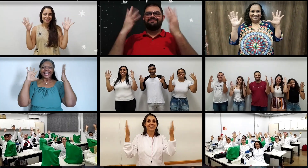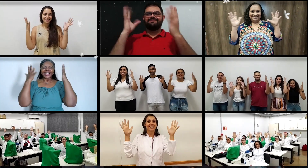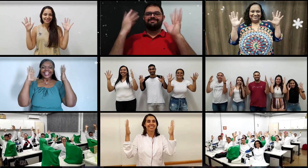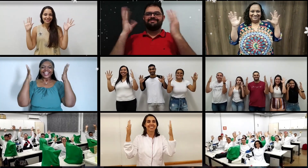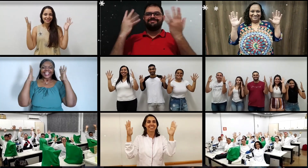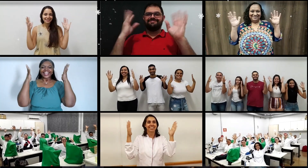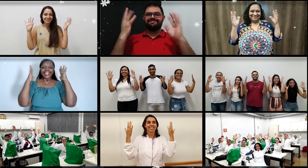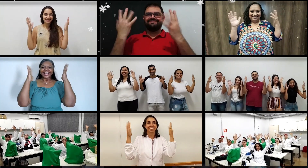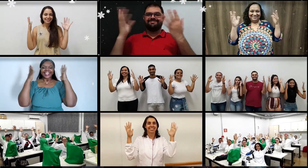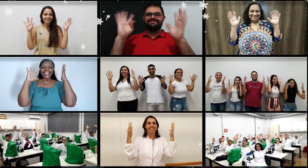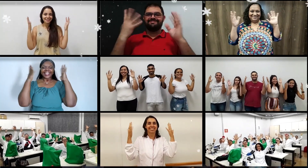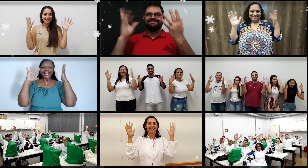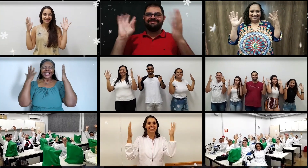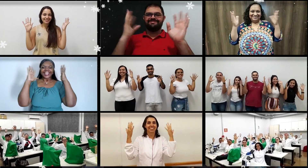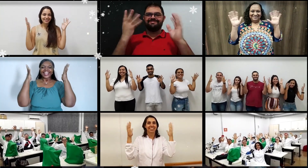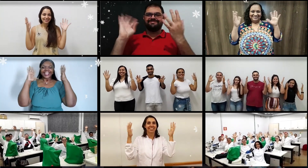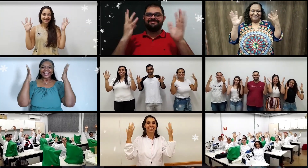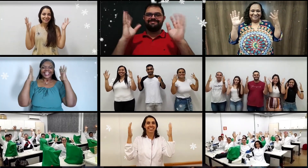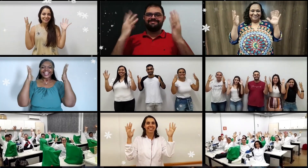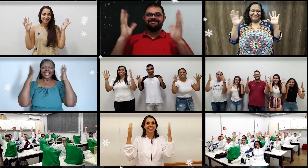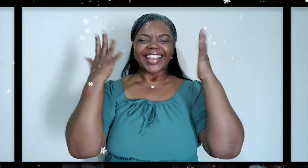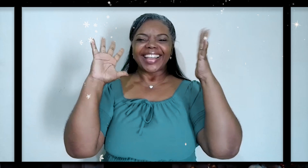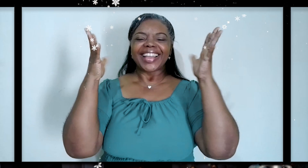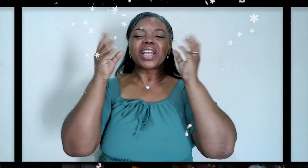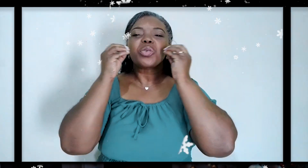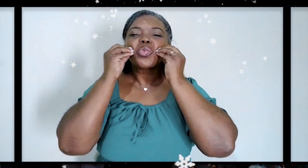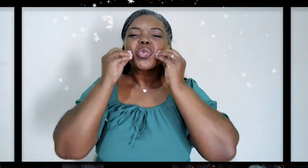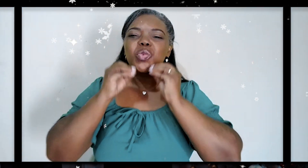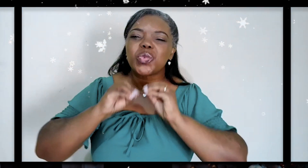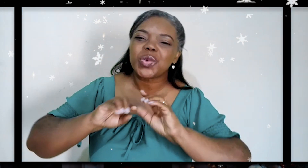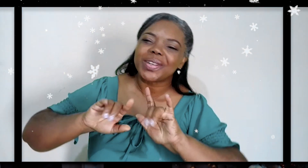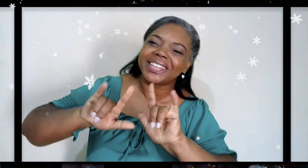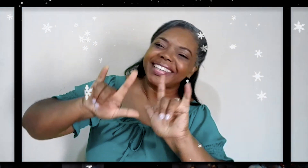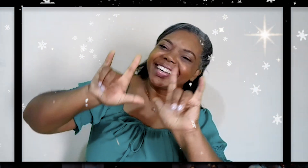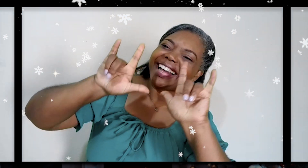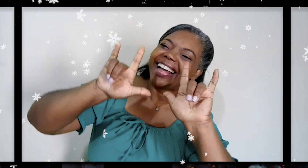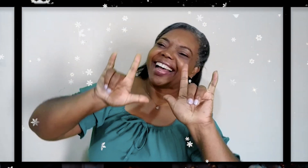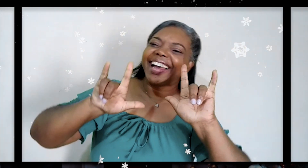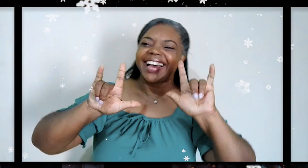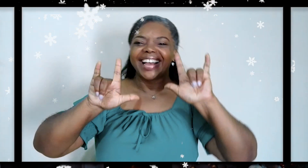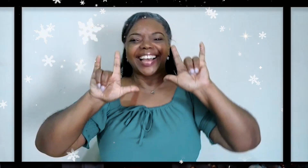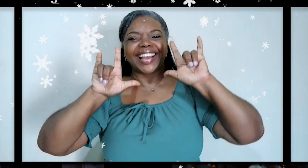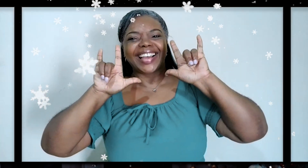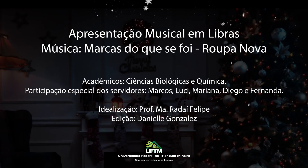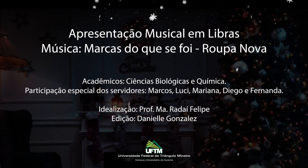novo em cada amanhecer